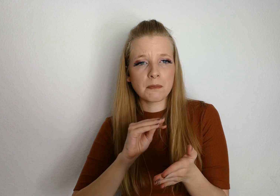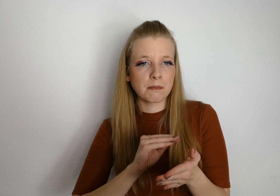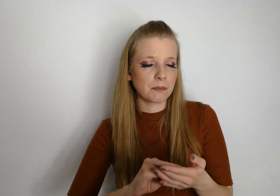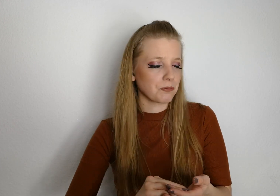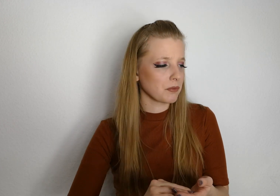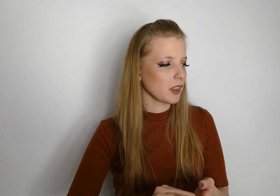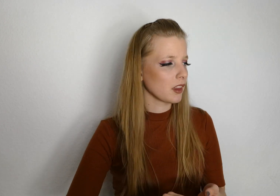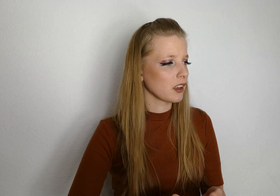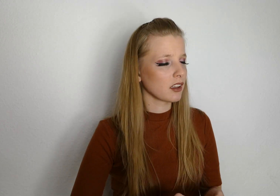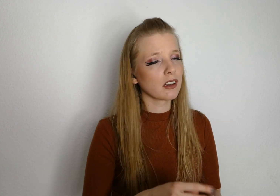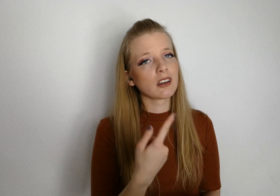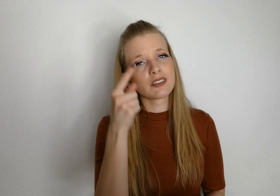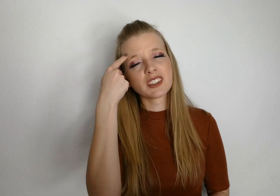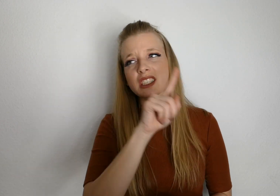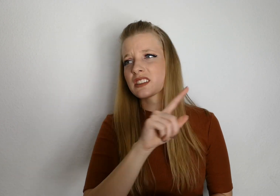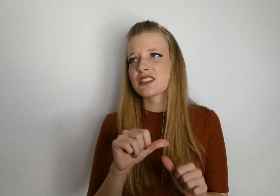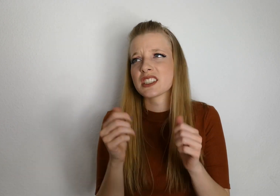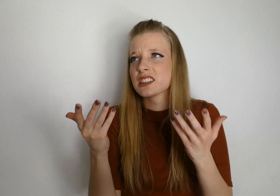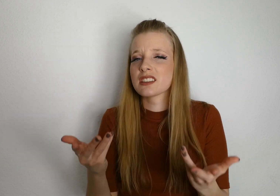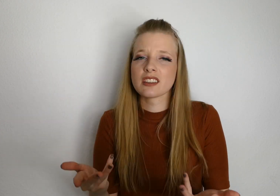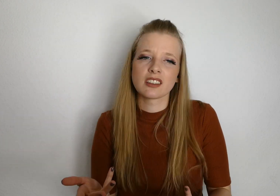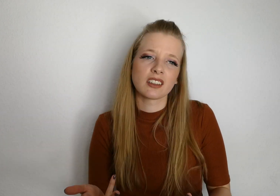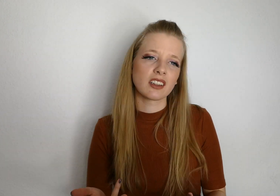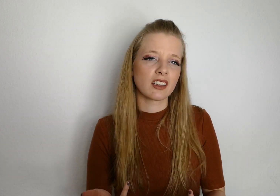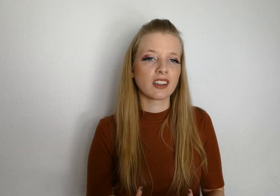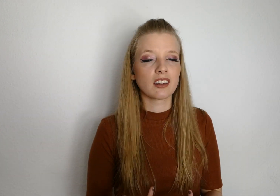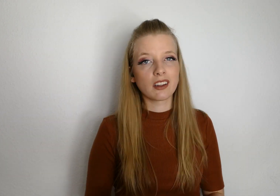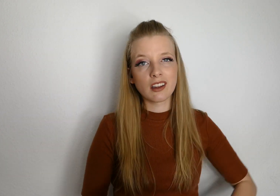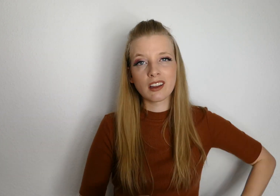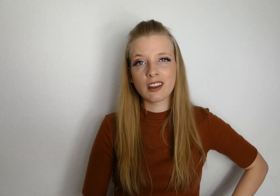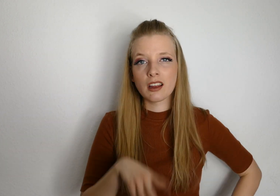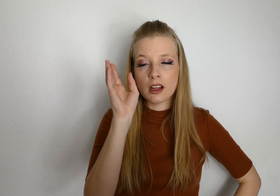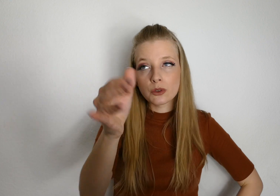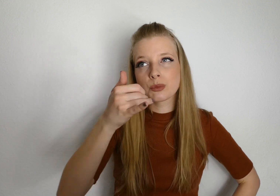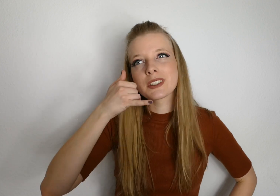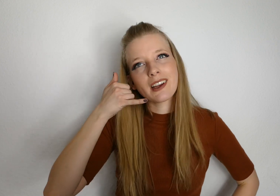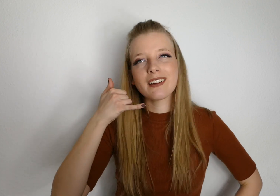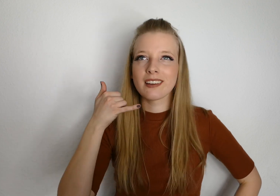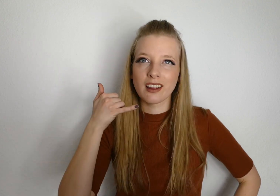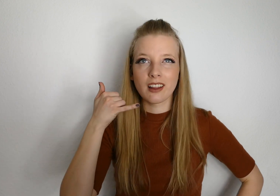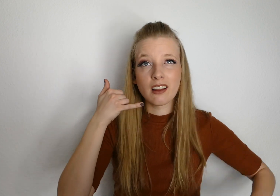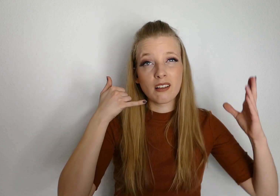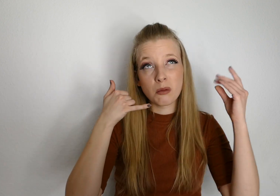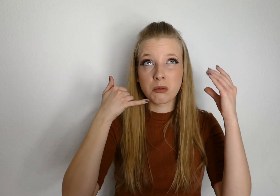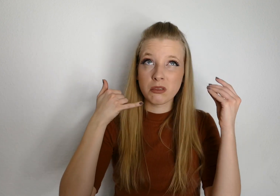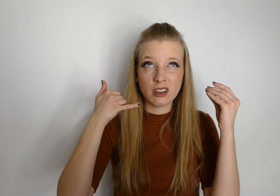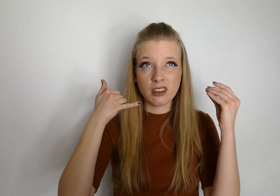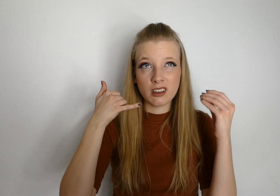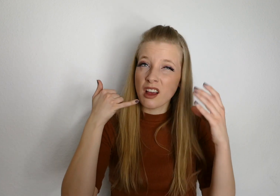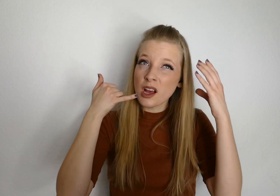Doch sie wissen nicht, wie's ist Du rufst mich an nach 100 Drinks Und